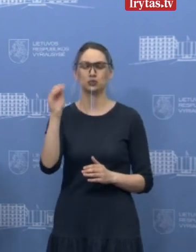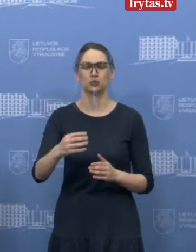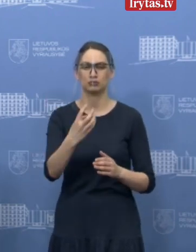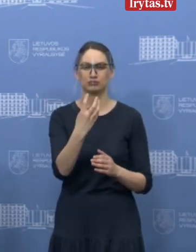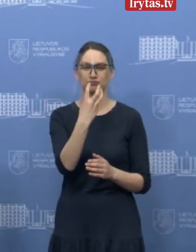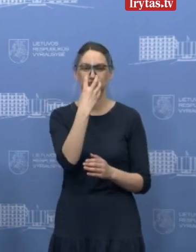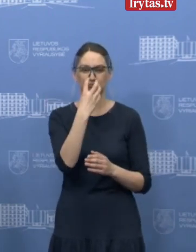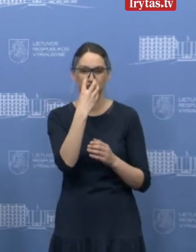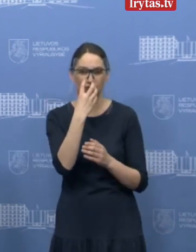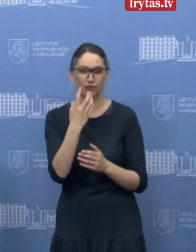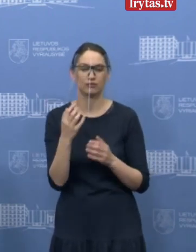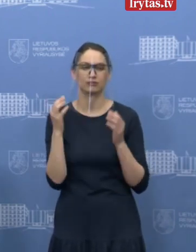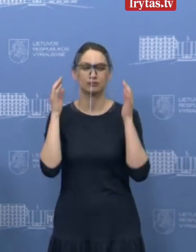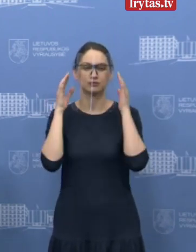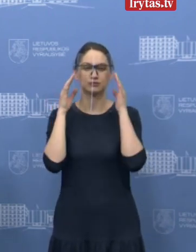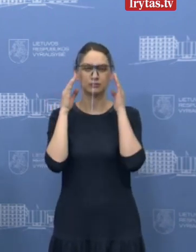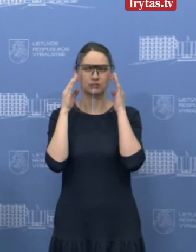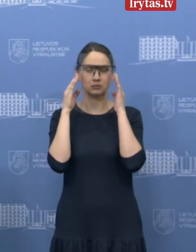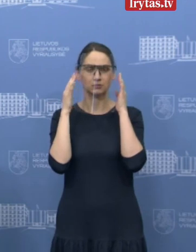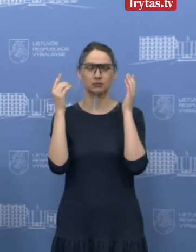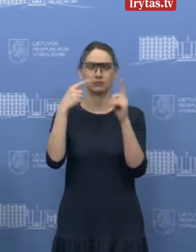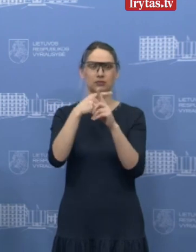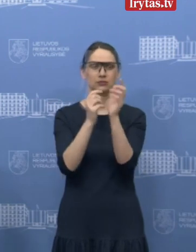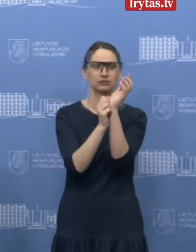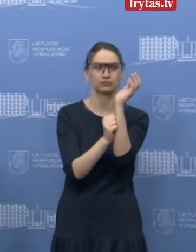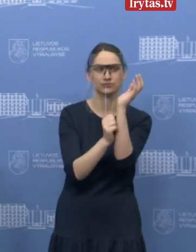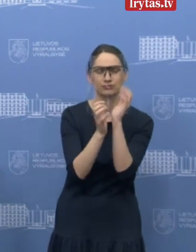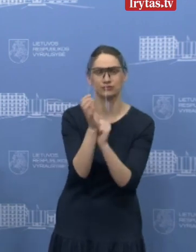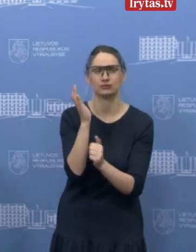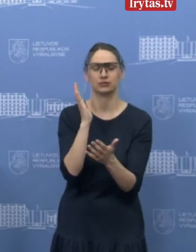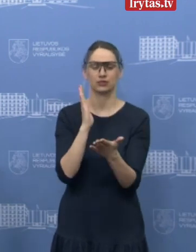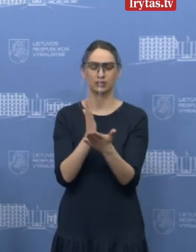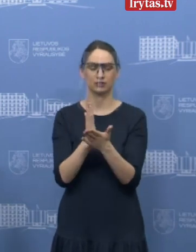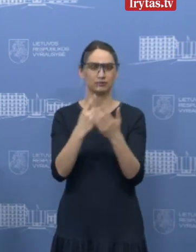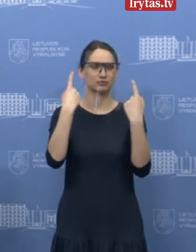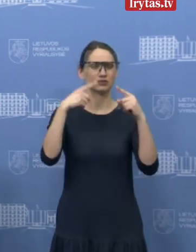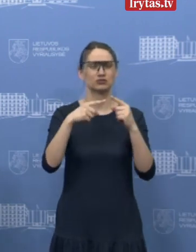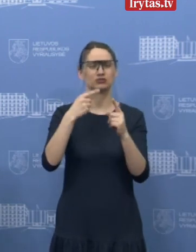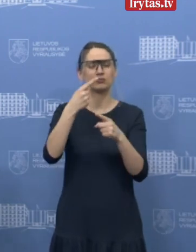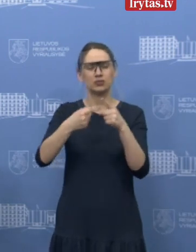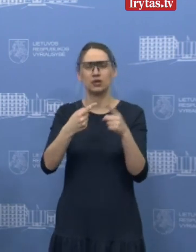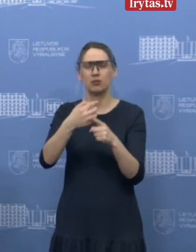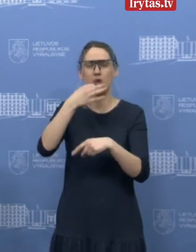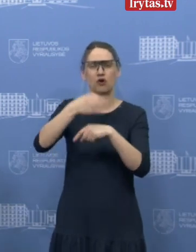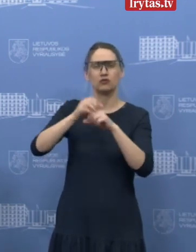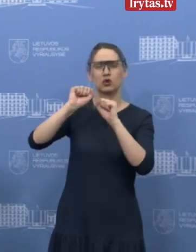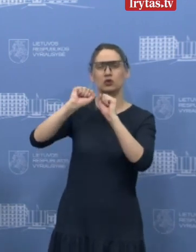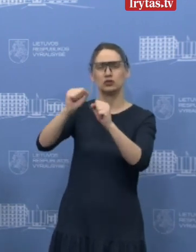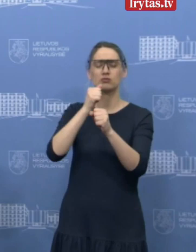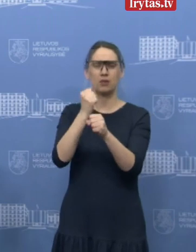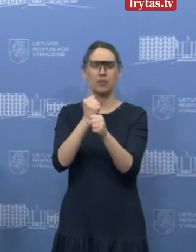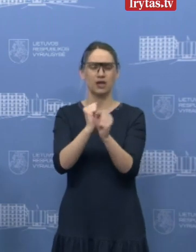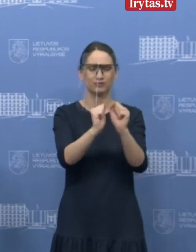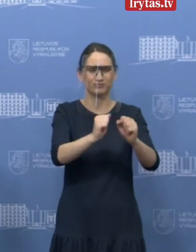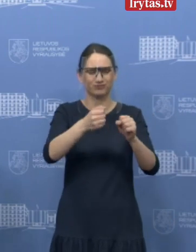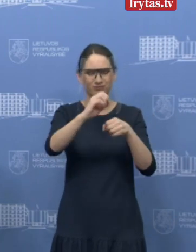vienkartinių pirštinių ir kitų ten apsaugos priemonių, kurios, nesakykim, abečiai ten,